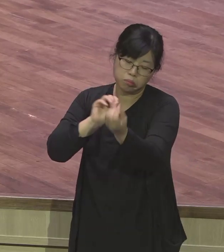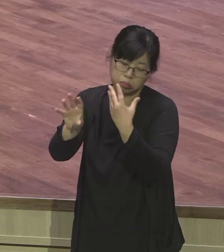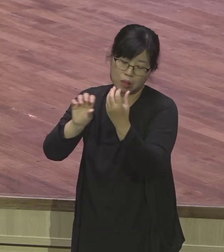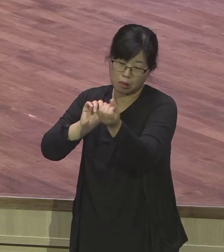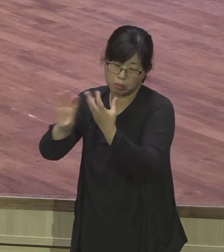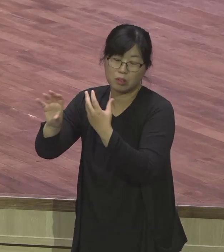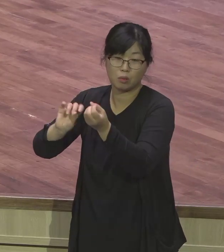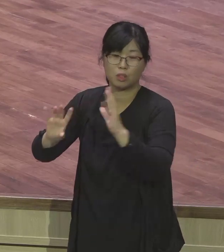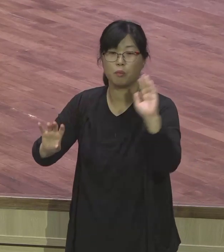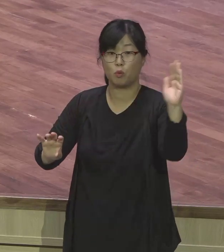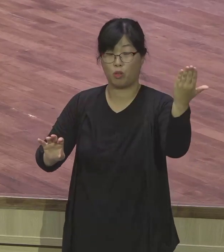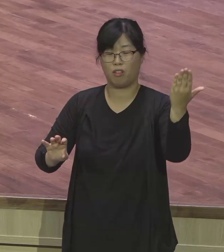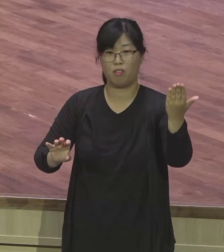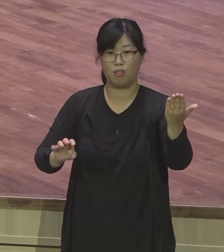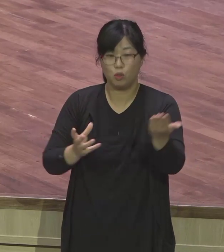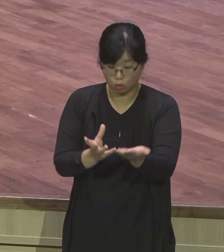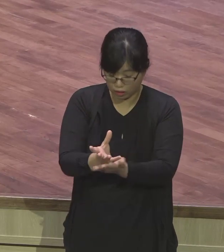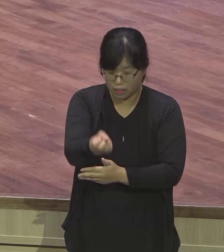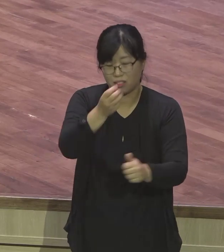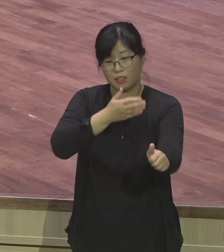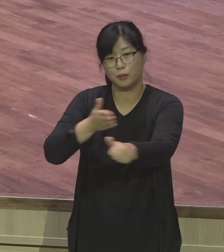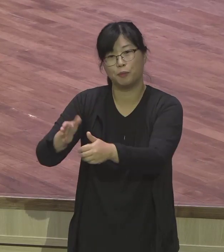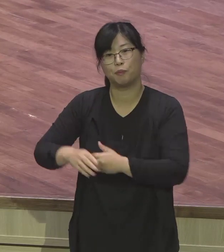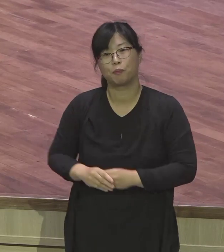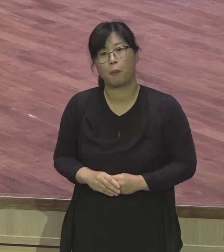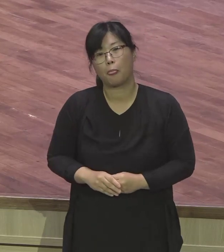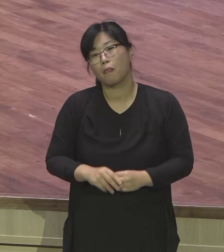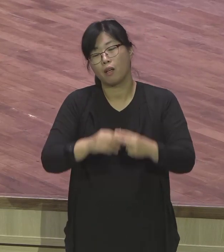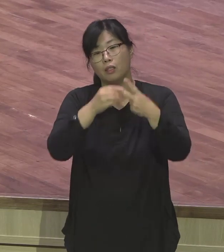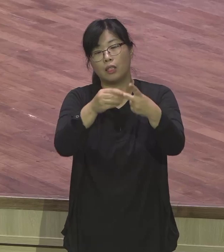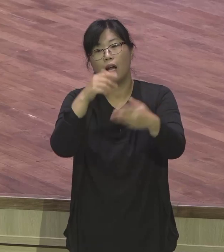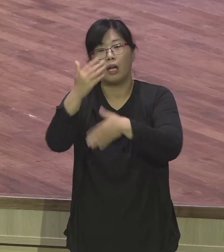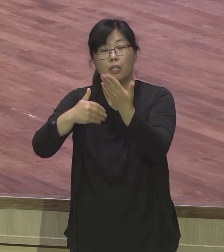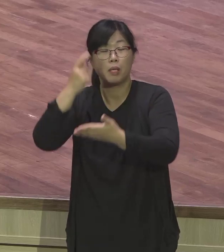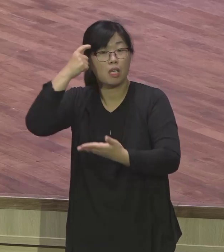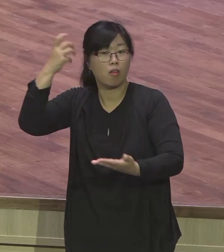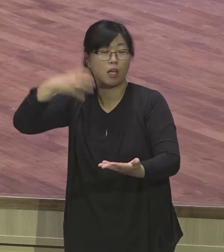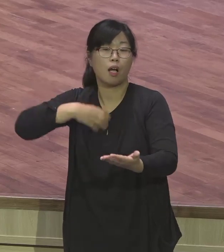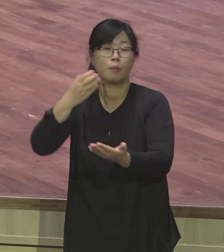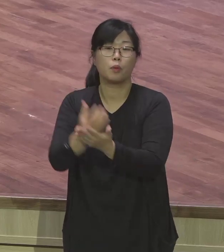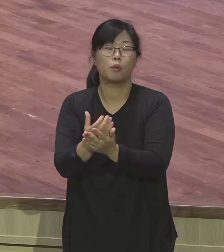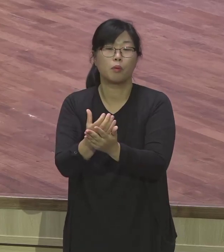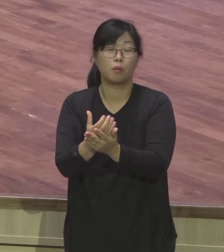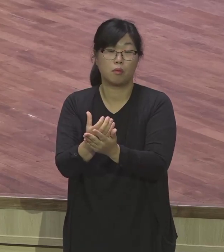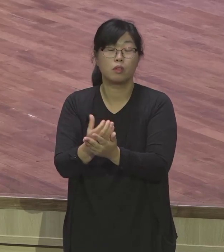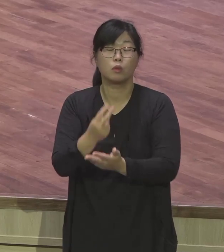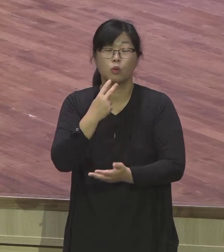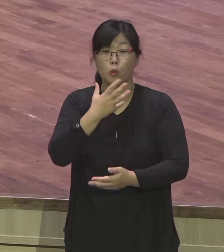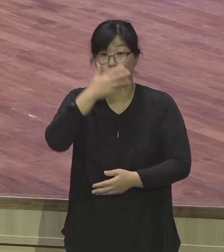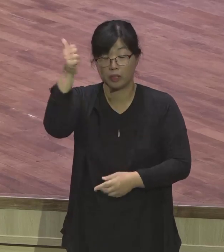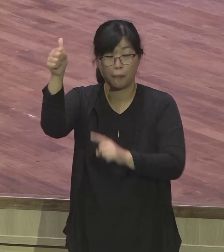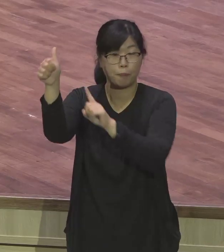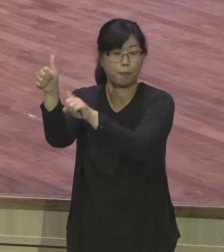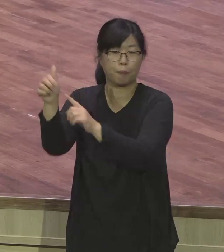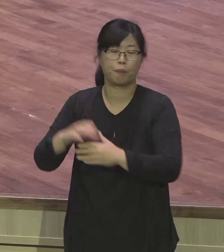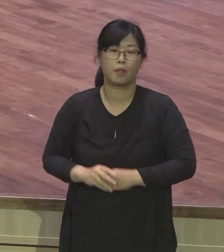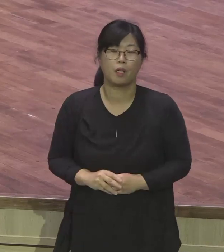두 번째로 하나님의 명예에 감동된 요셉입니다. 41장 1절입니다. 1절은 만 2년